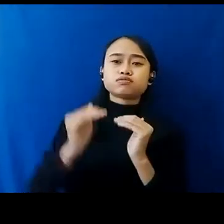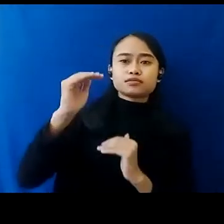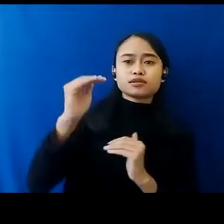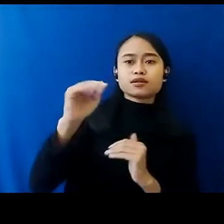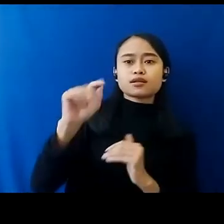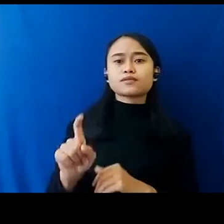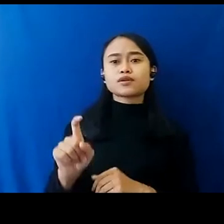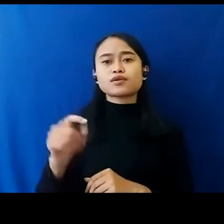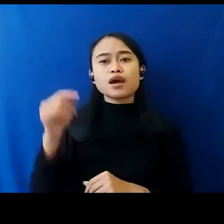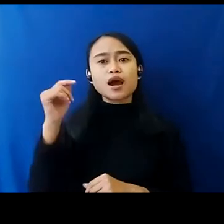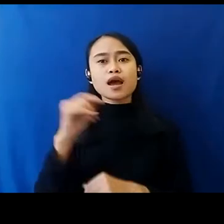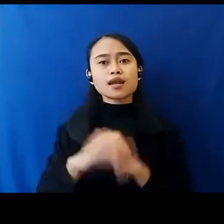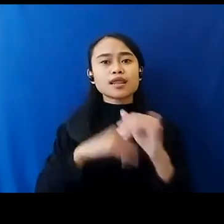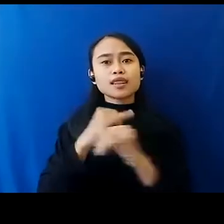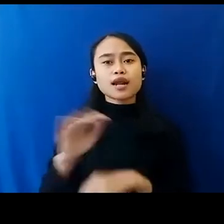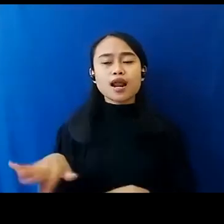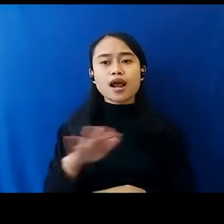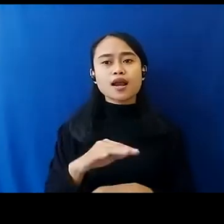Hal Ini Tentunya